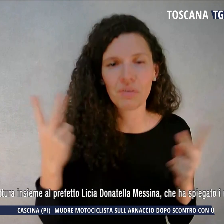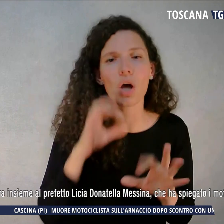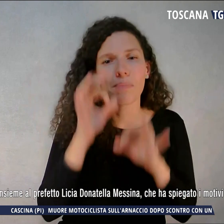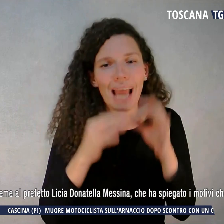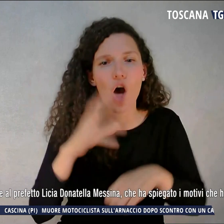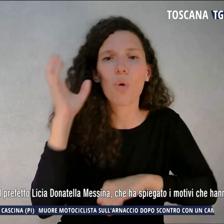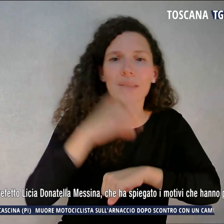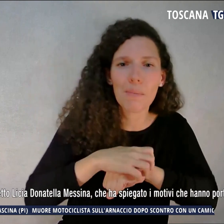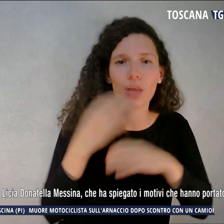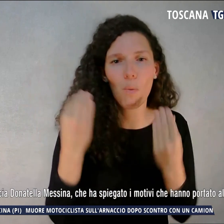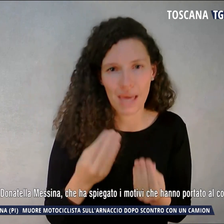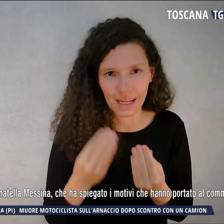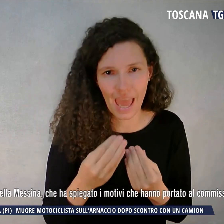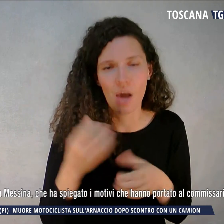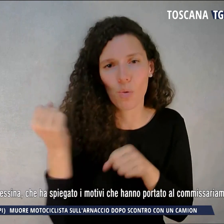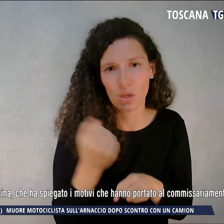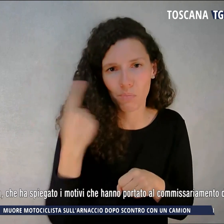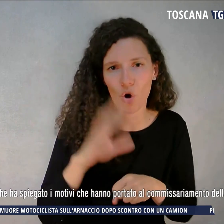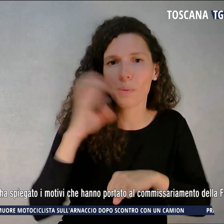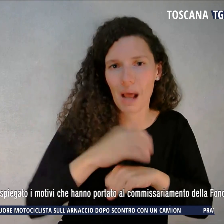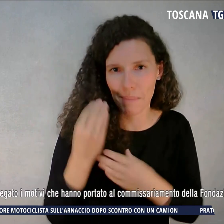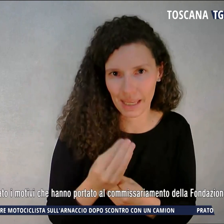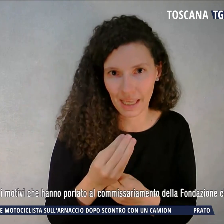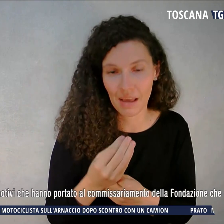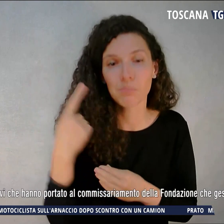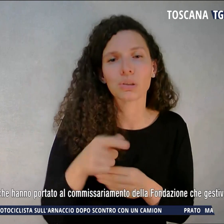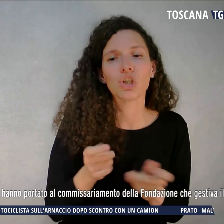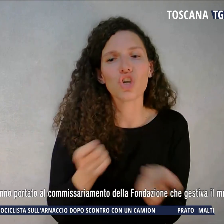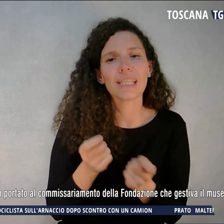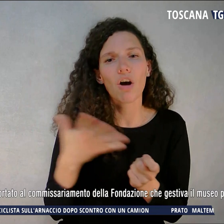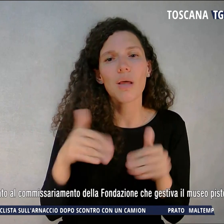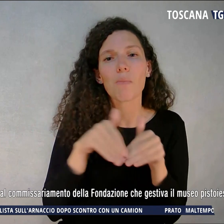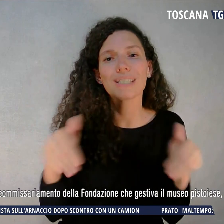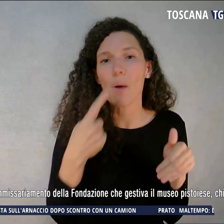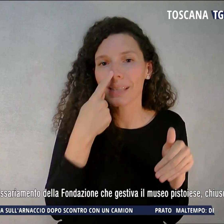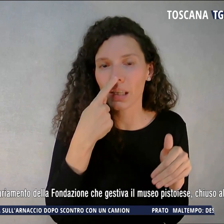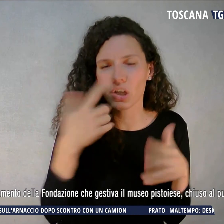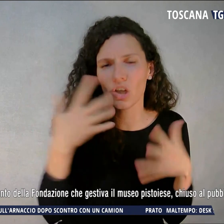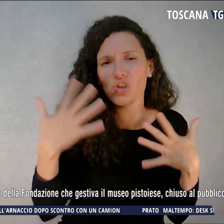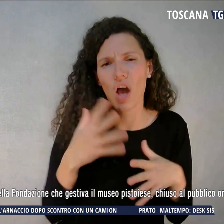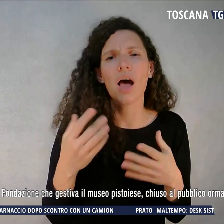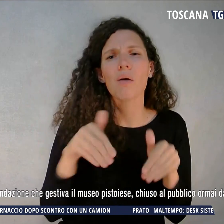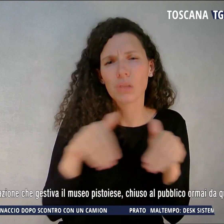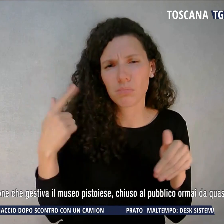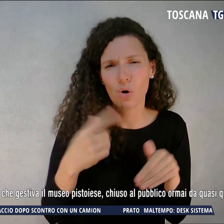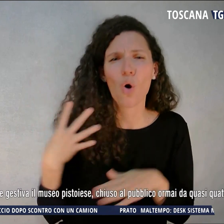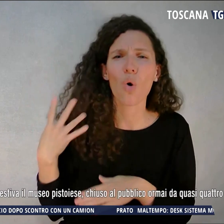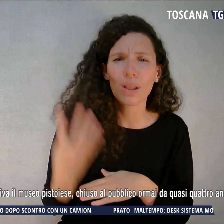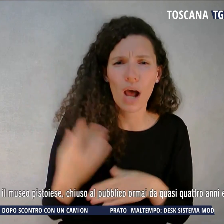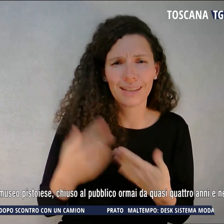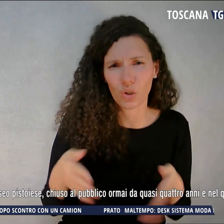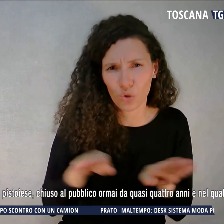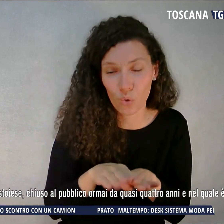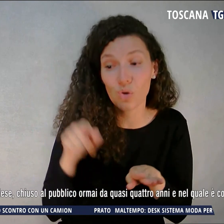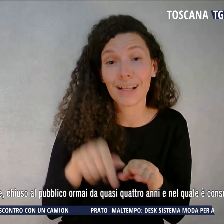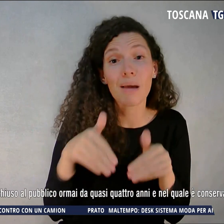fondazione che gestiva il Museo Pistoiese, chiuso al pubblico ormai da quasi quattro anni nel quale è conservato un immenso